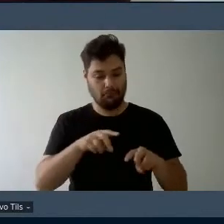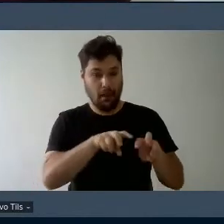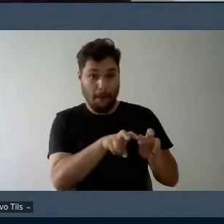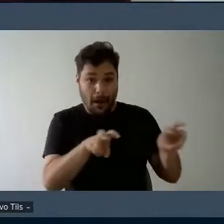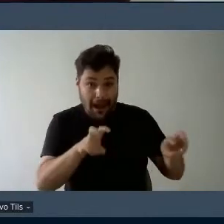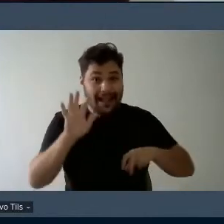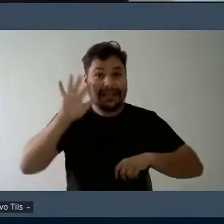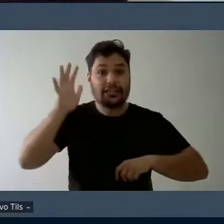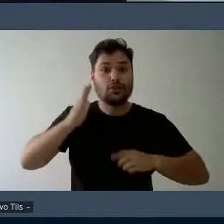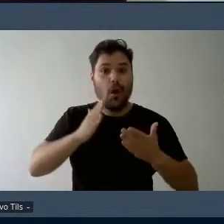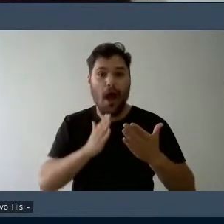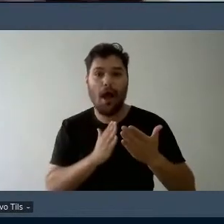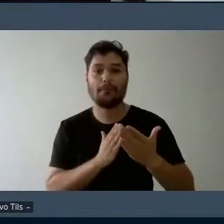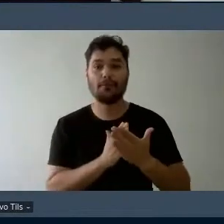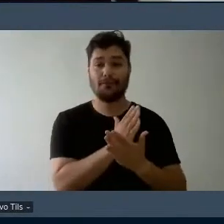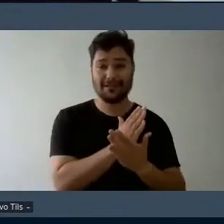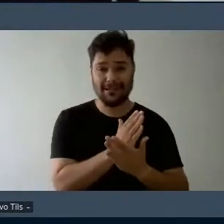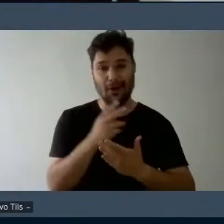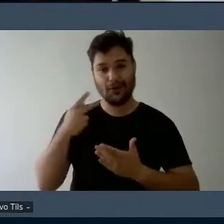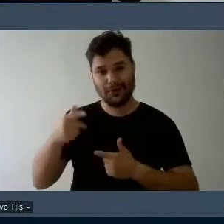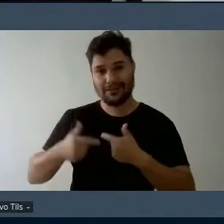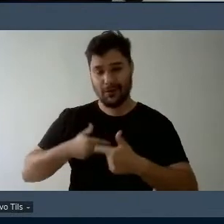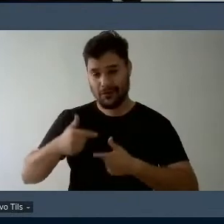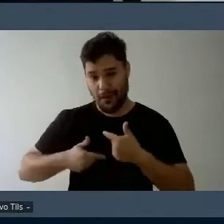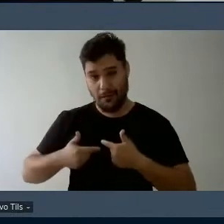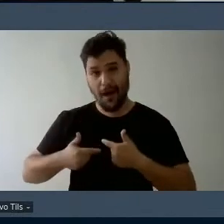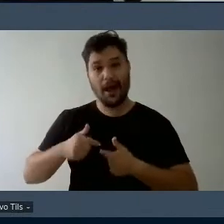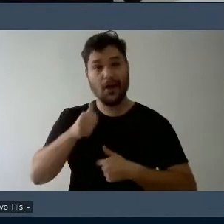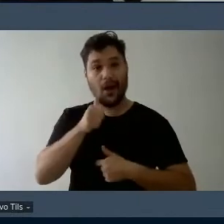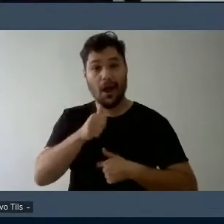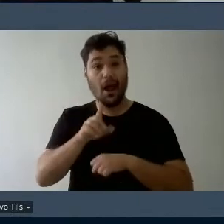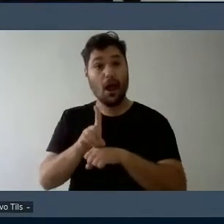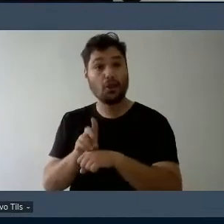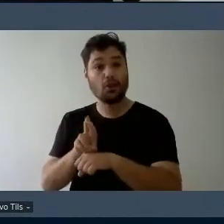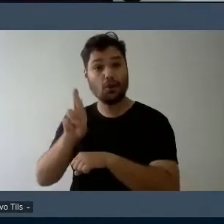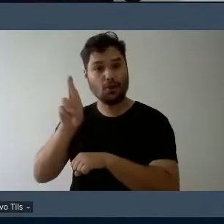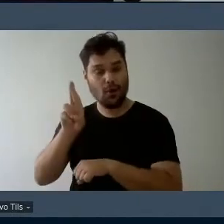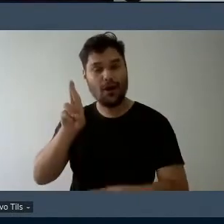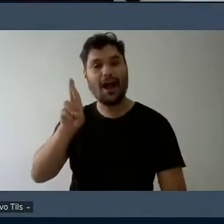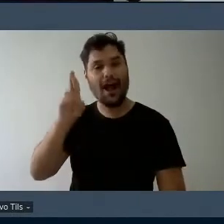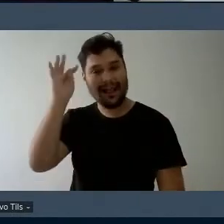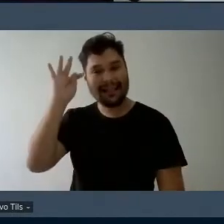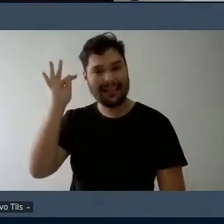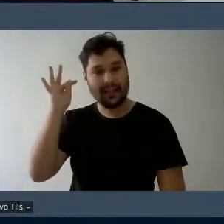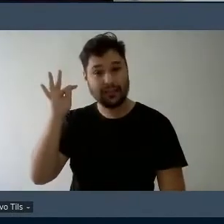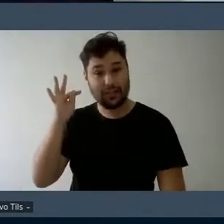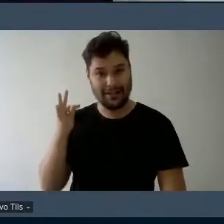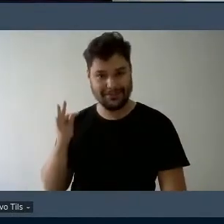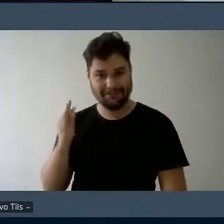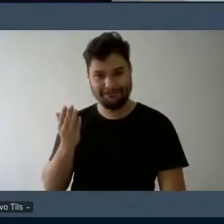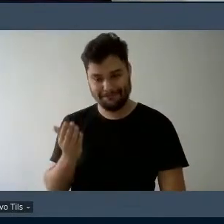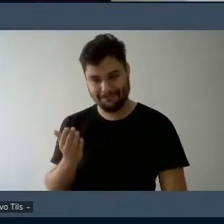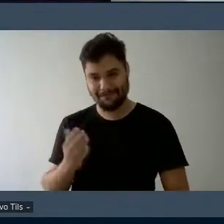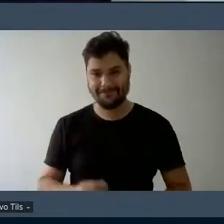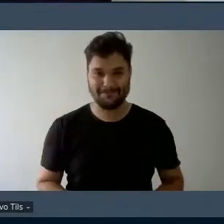aprovação de seu trabalho doutora Tatiane Ribeiro de Paulo